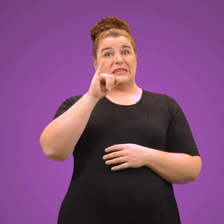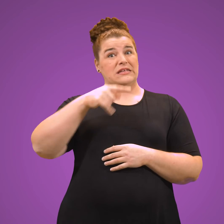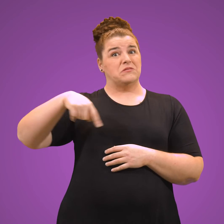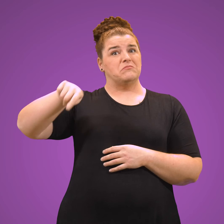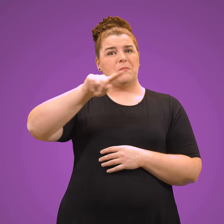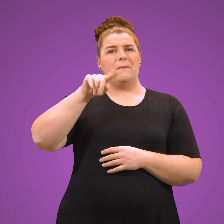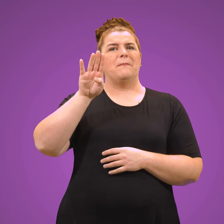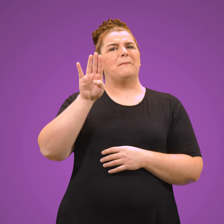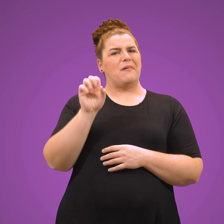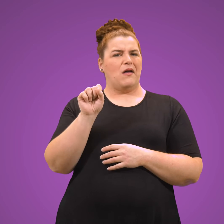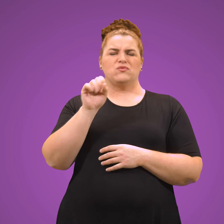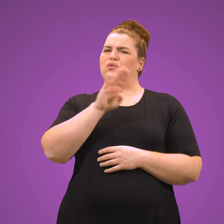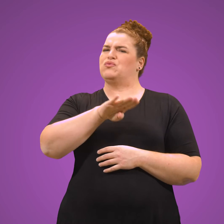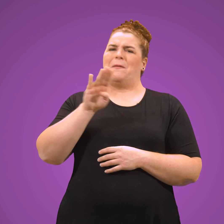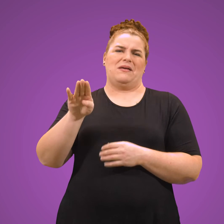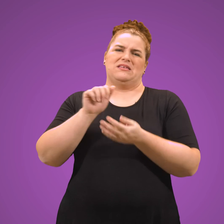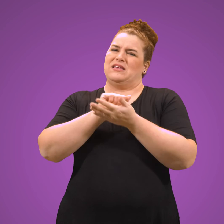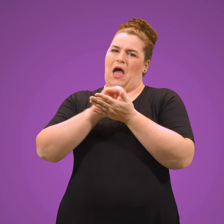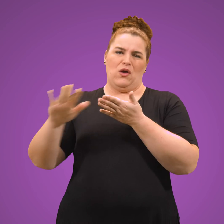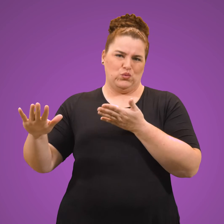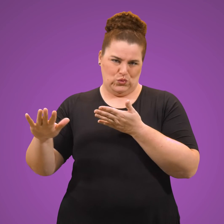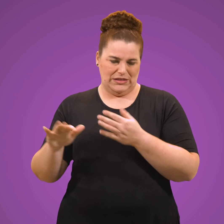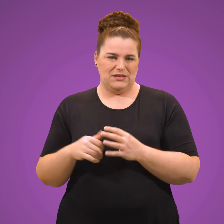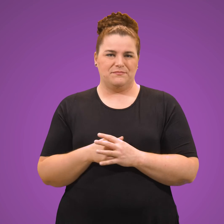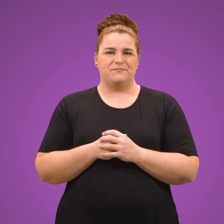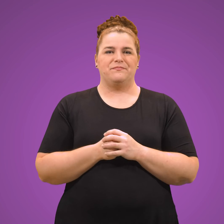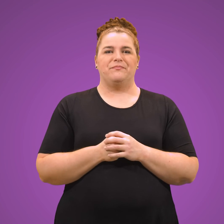prouvez que vous êtes prestataire de la sécurité du revenu, il n'y a pas de frais.